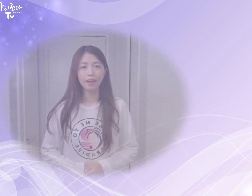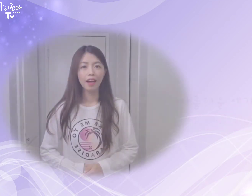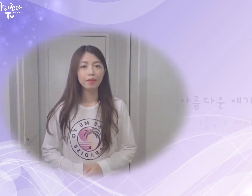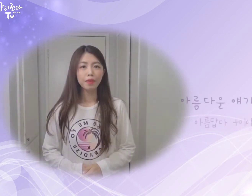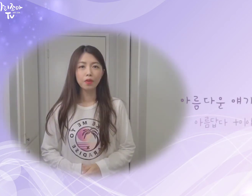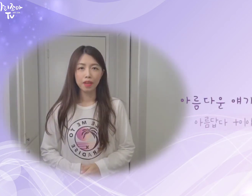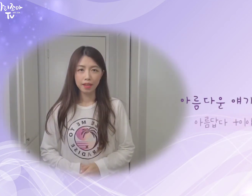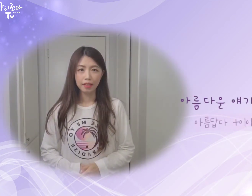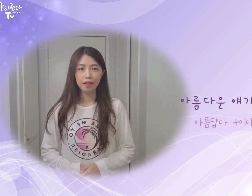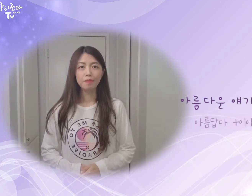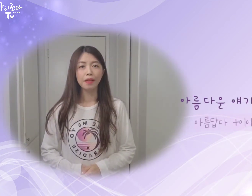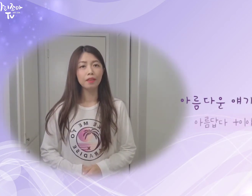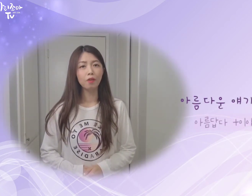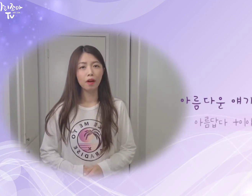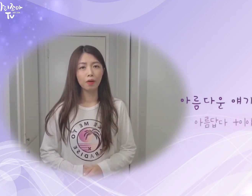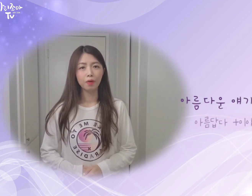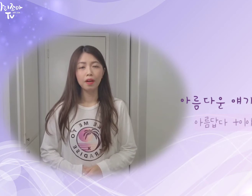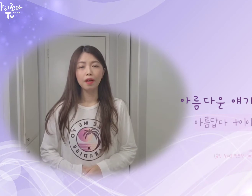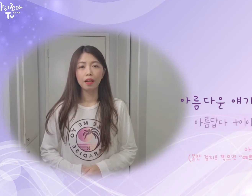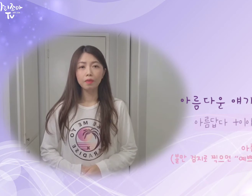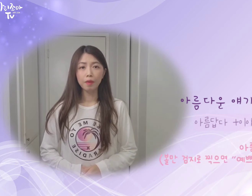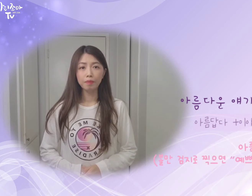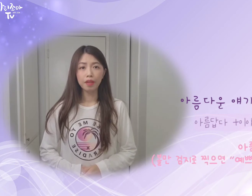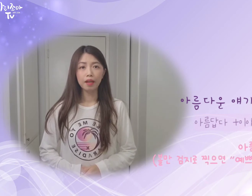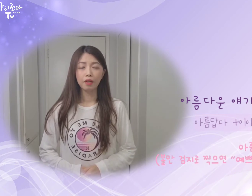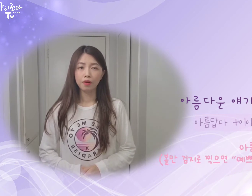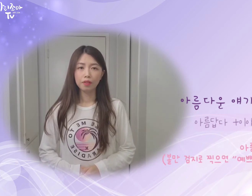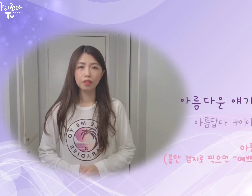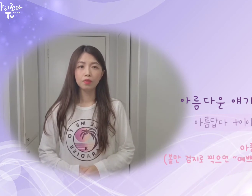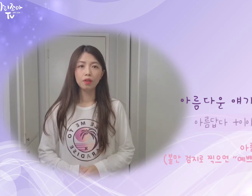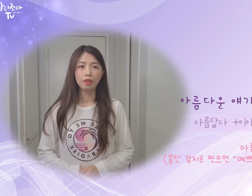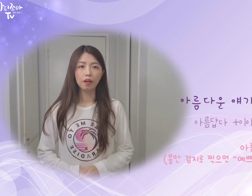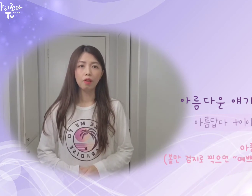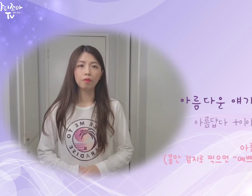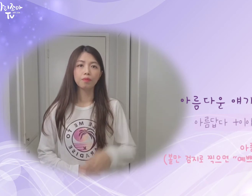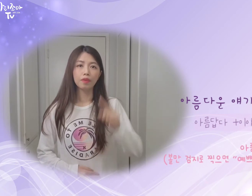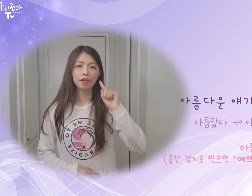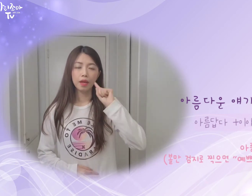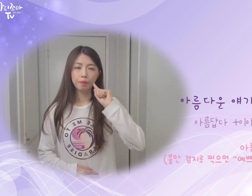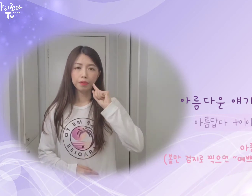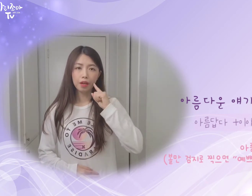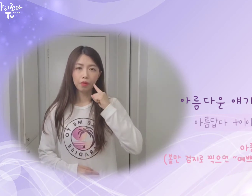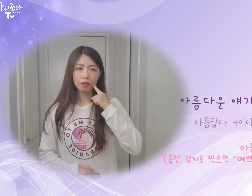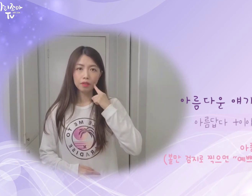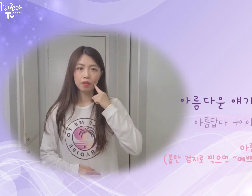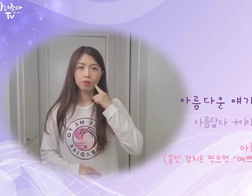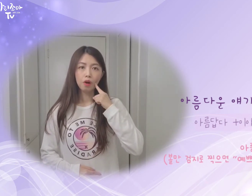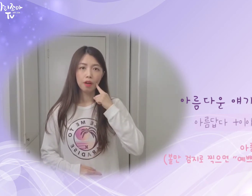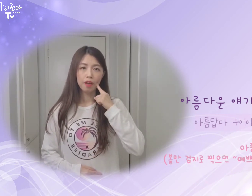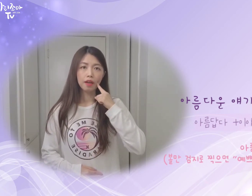아름다운 얘기들을 만들어 봐요. 아름답다. 한 뜻의 수어는요. 예쁘다. 한 뜻의 수어에